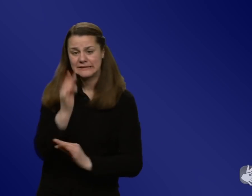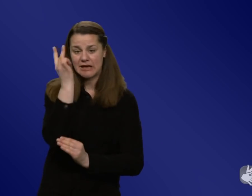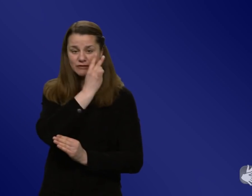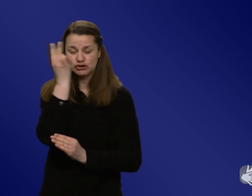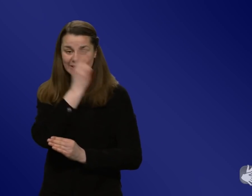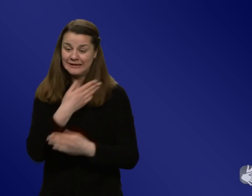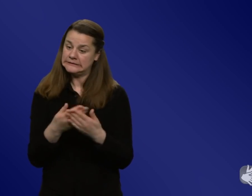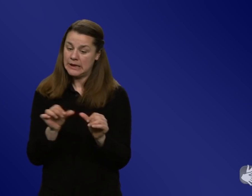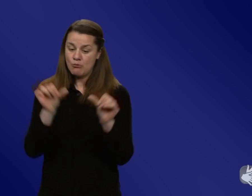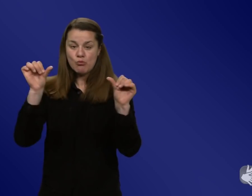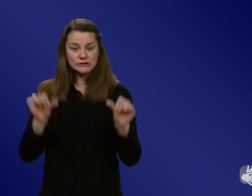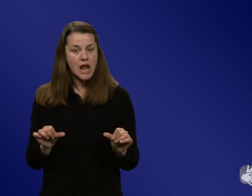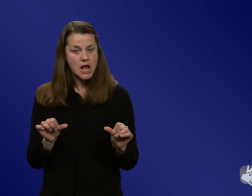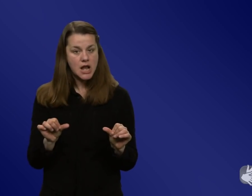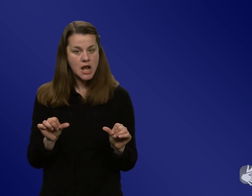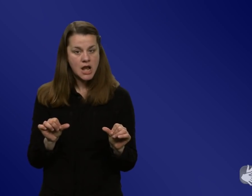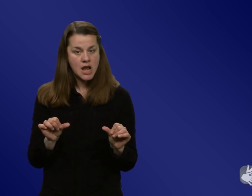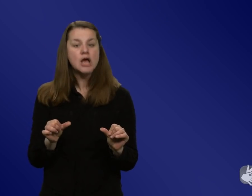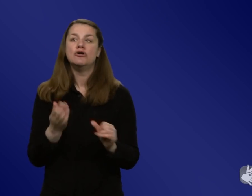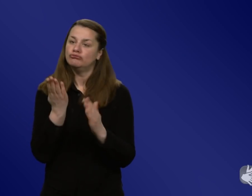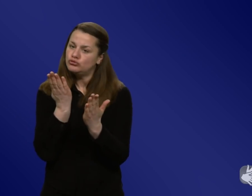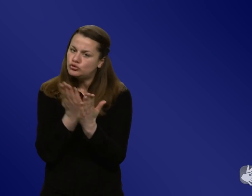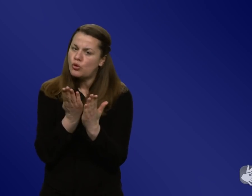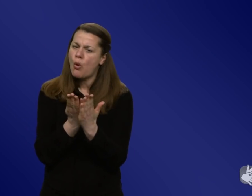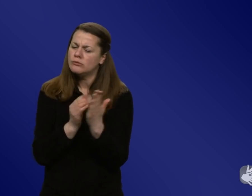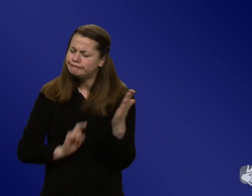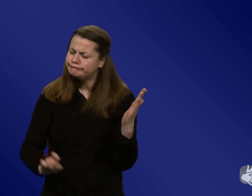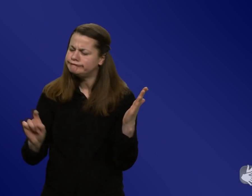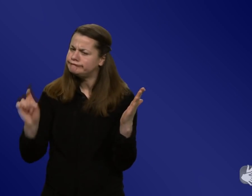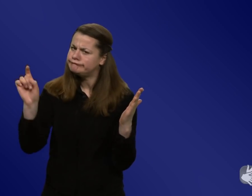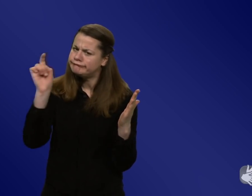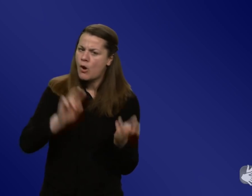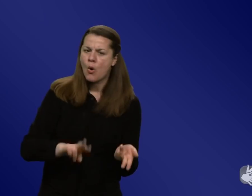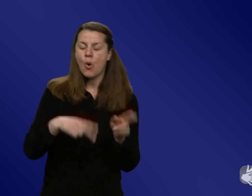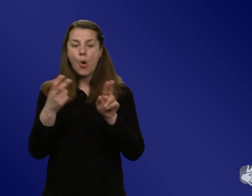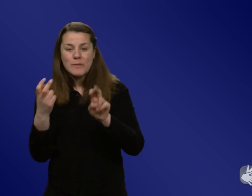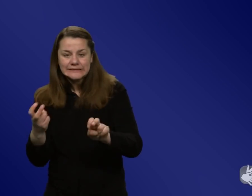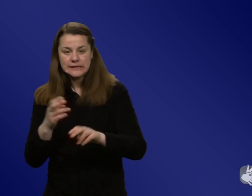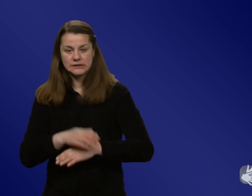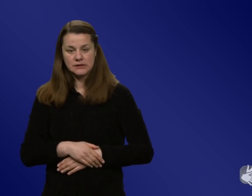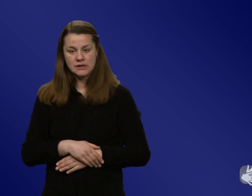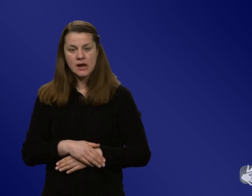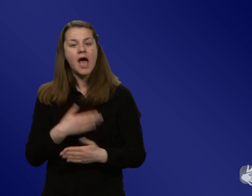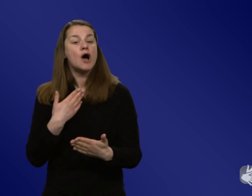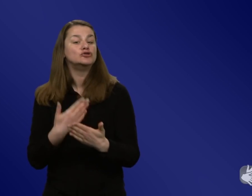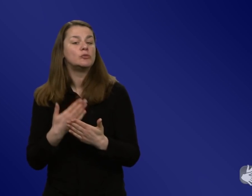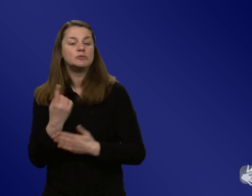werden teilweise jetzt auch umgesetzt. Also da gibt es jetzt Aktivitäten, ich glaube mit German Dream zusammen heißt das, glaube ich,